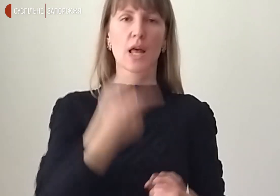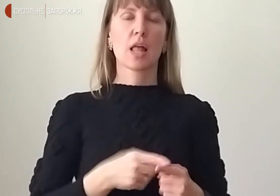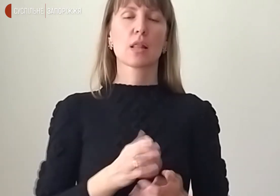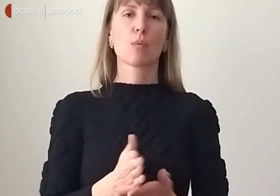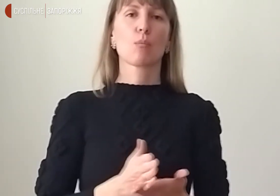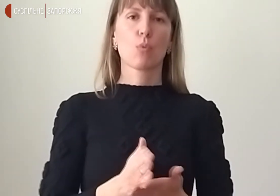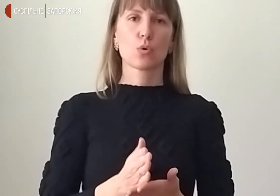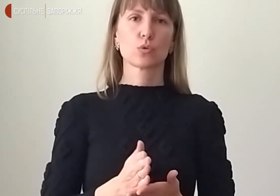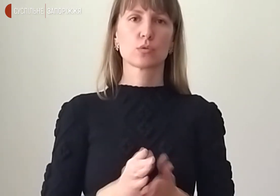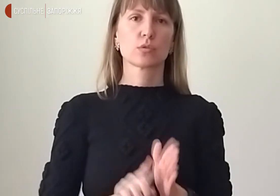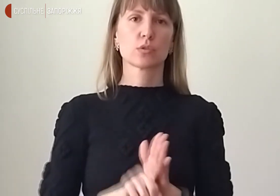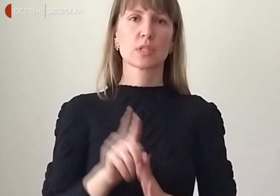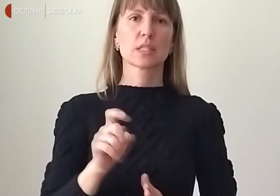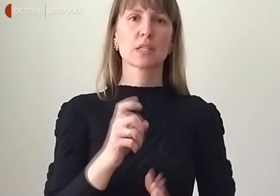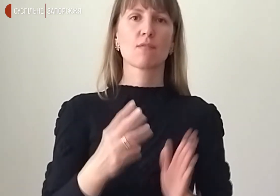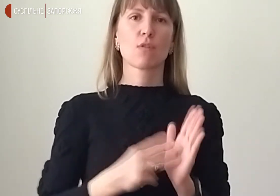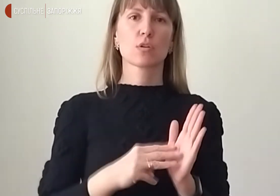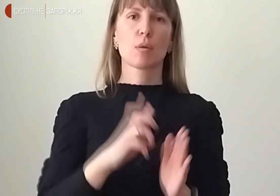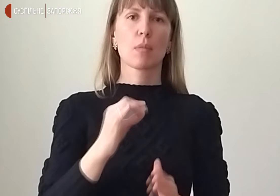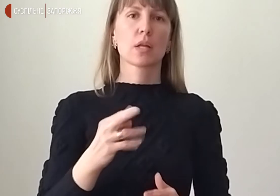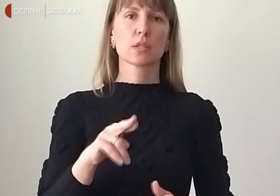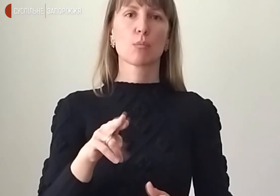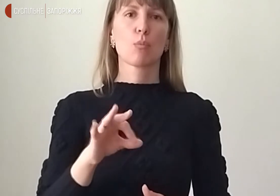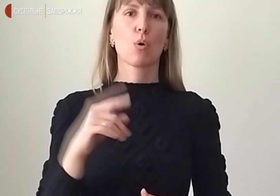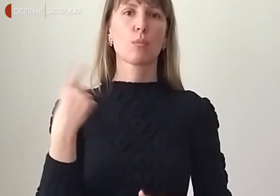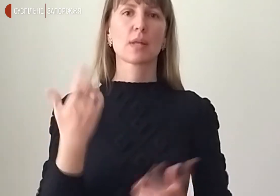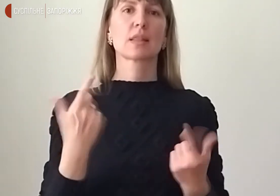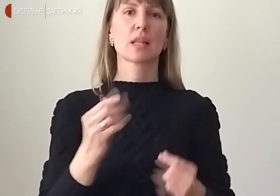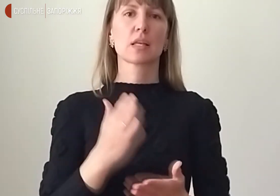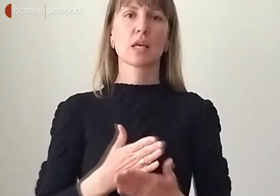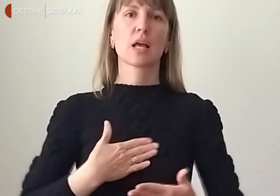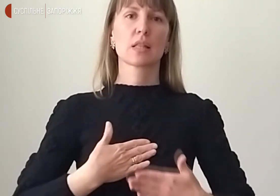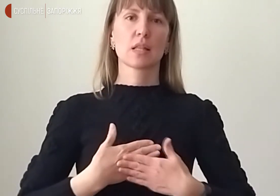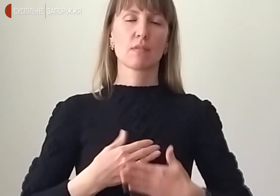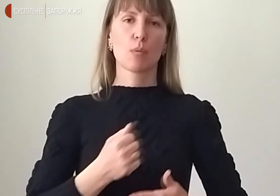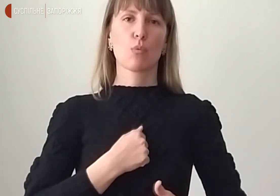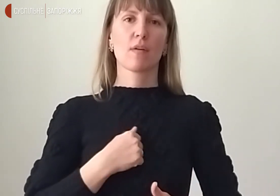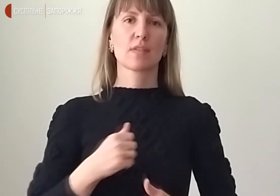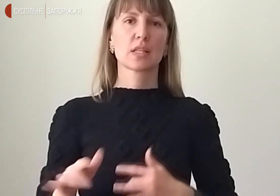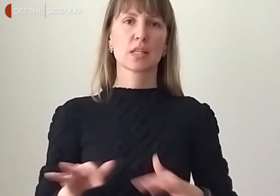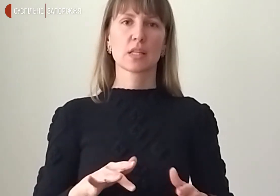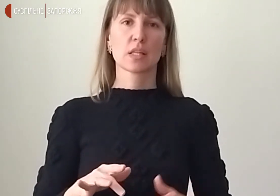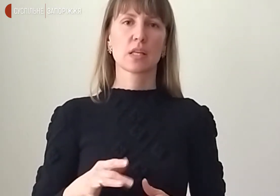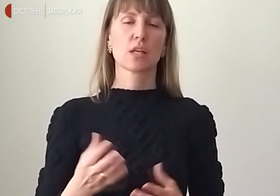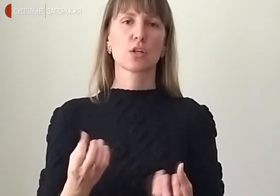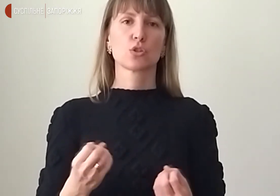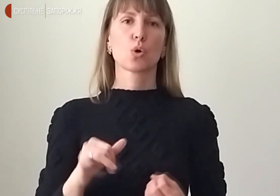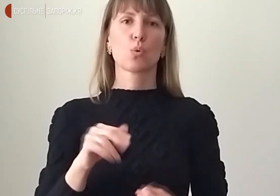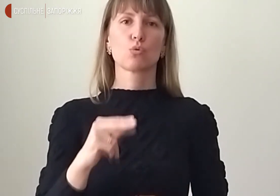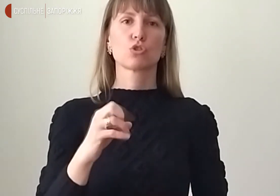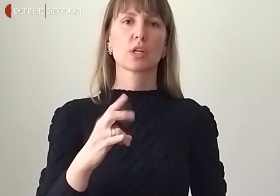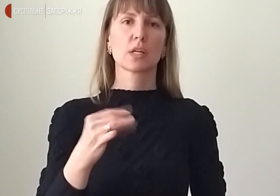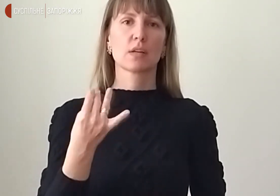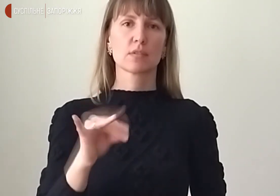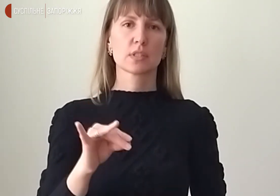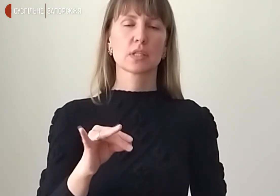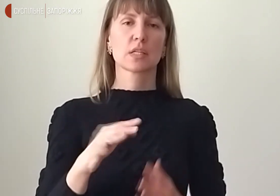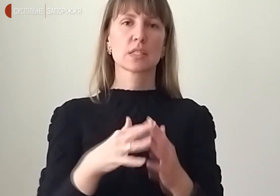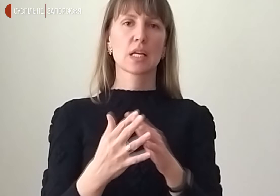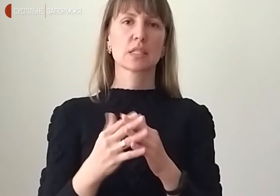стартувала з 8 березня в областях, де ведуться активні бойові дії. Зокрема, у Чернігівській, Сумській, Харківській та